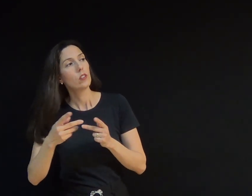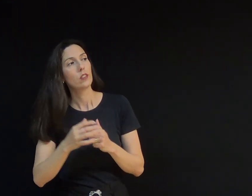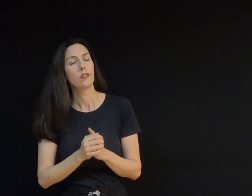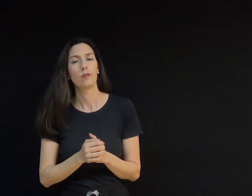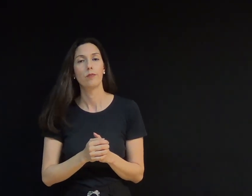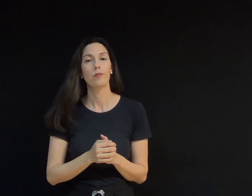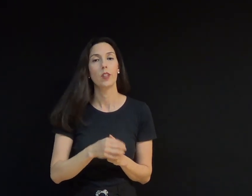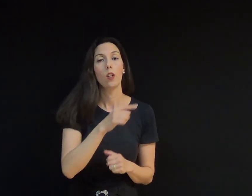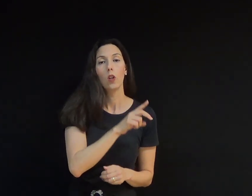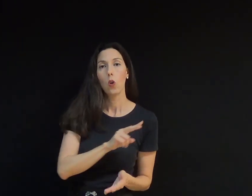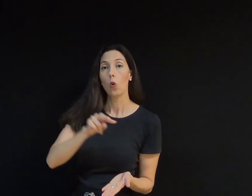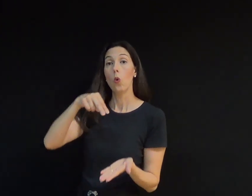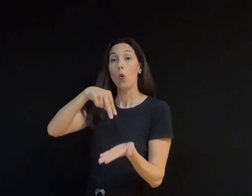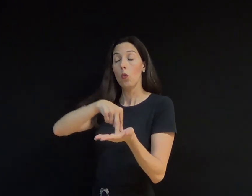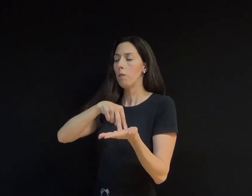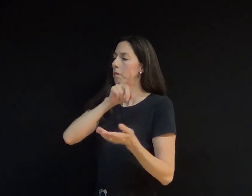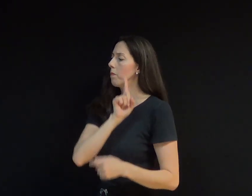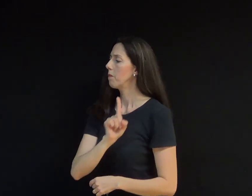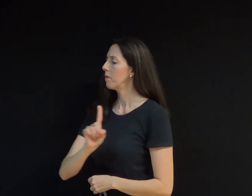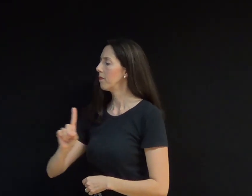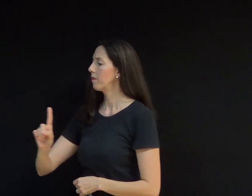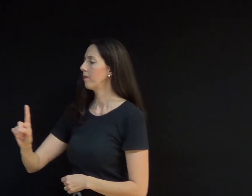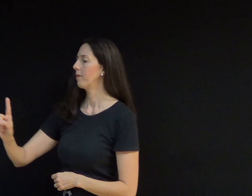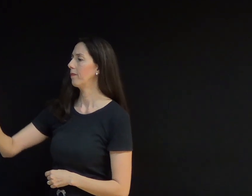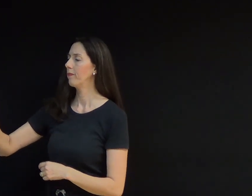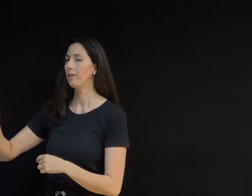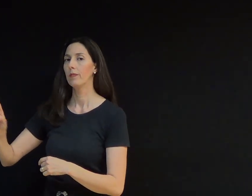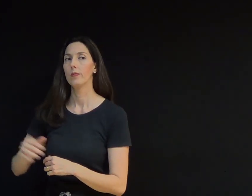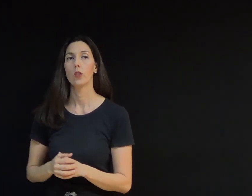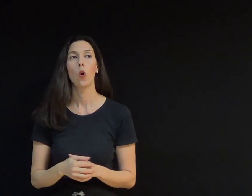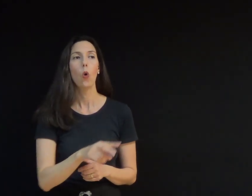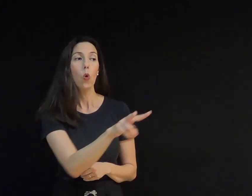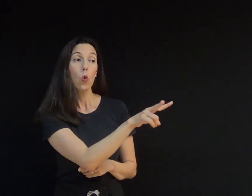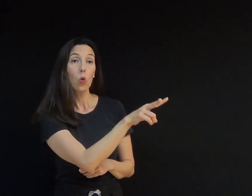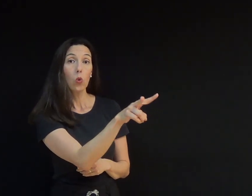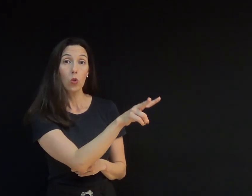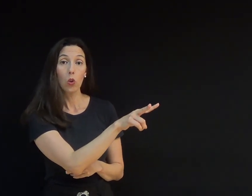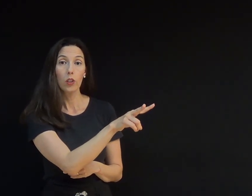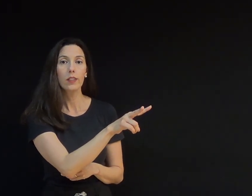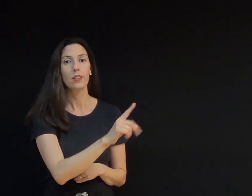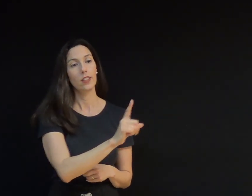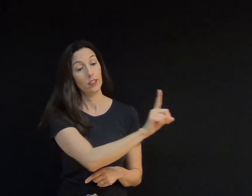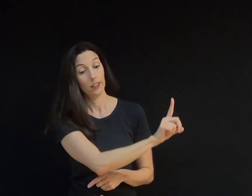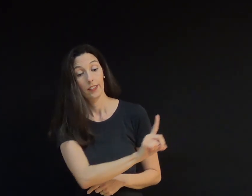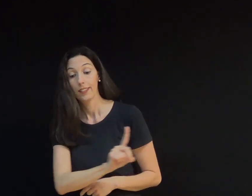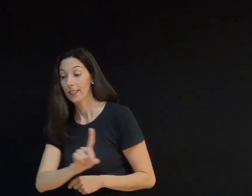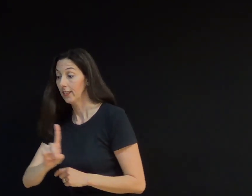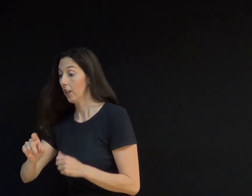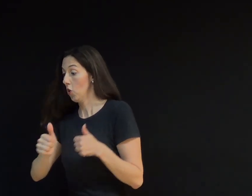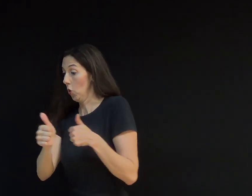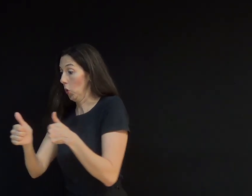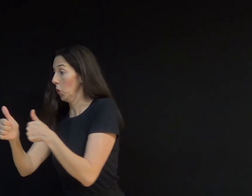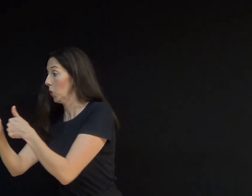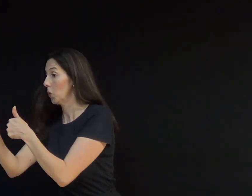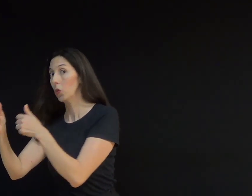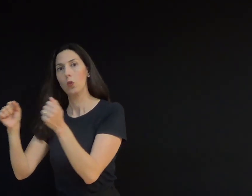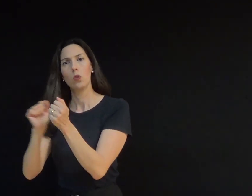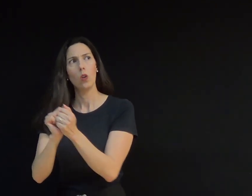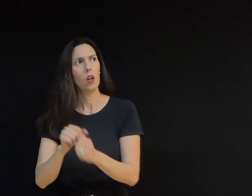levantou-se e seguiu em direção à casa. Os outros dois levantaram-se e seguiram-no. Surpresa, a senhora perguntou